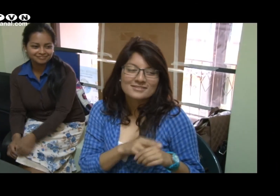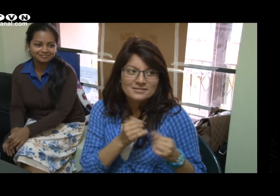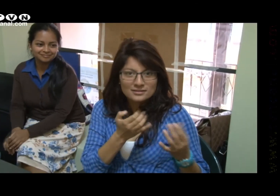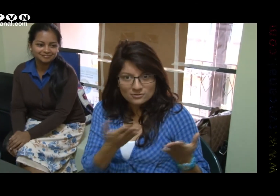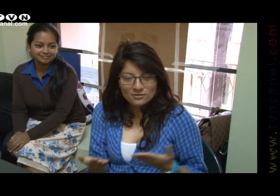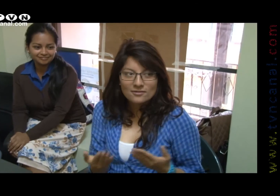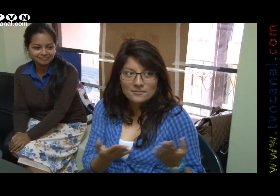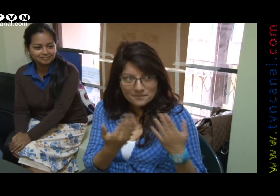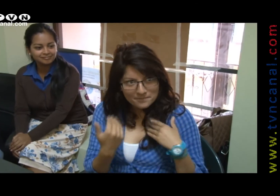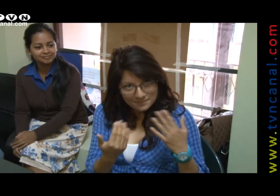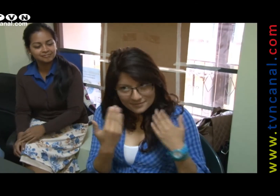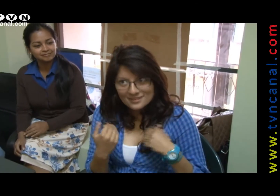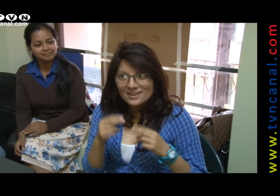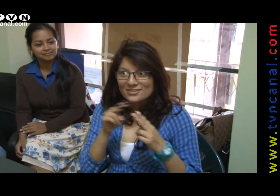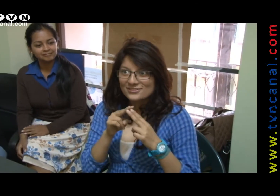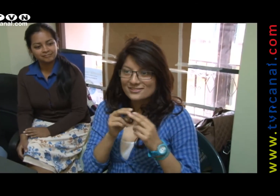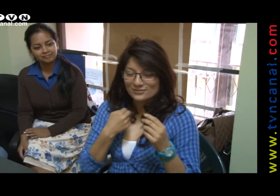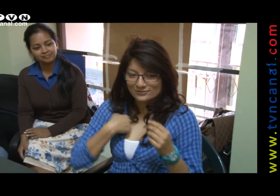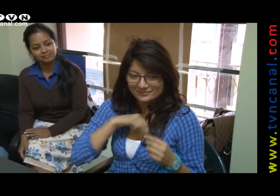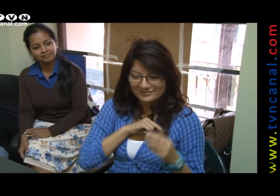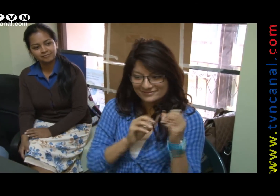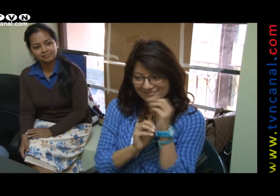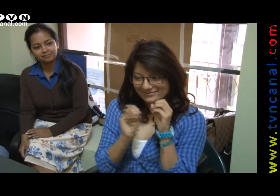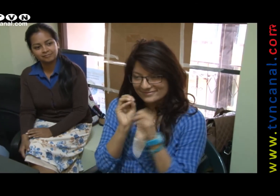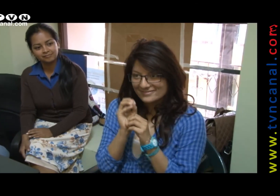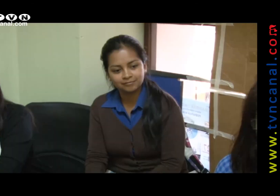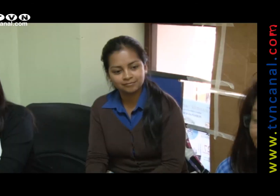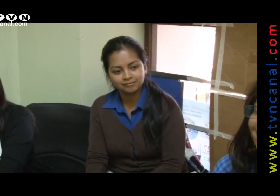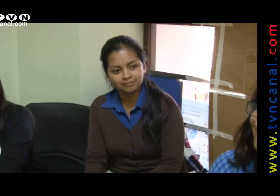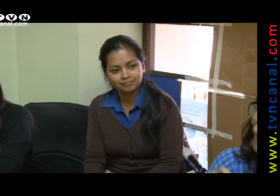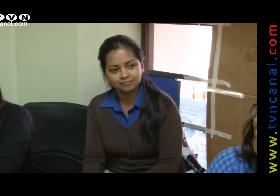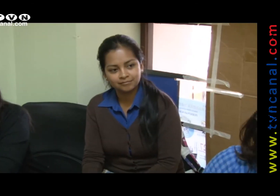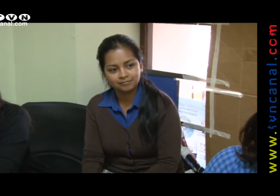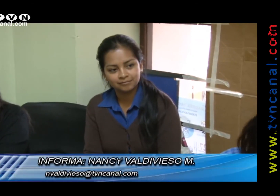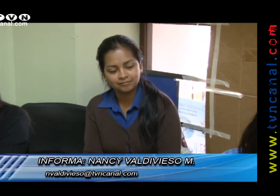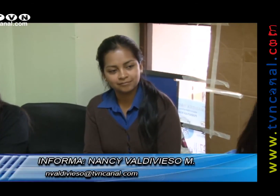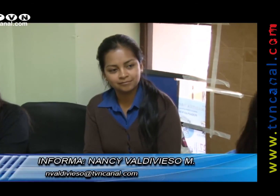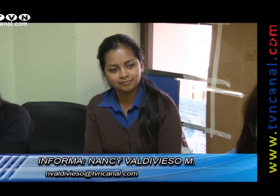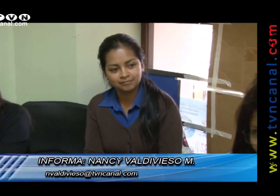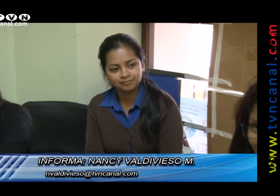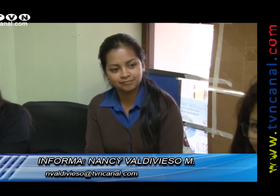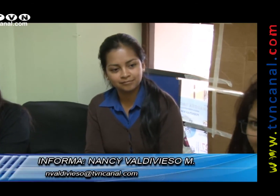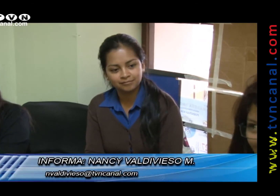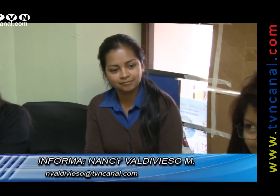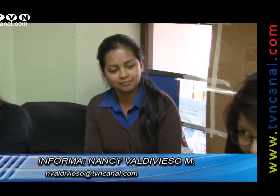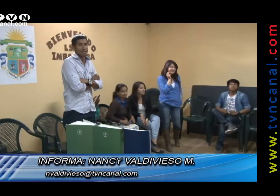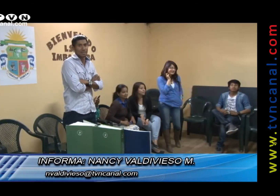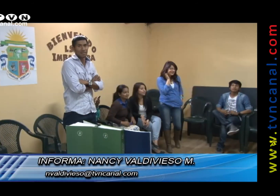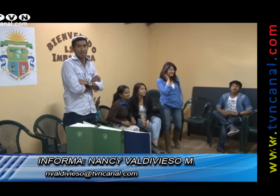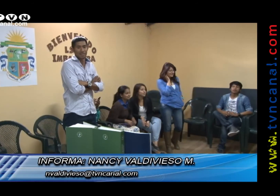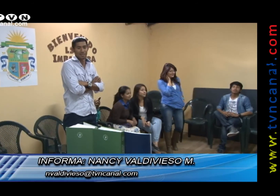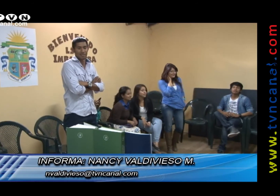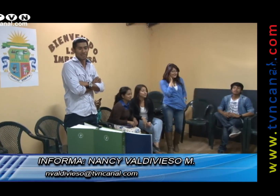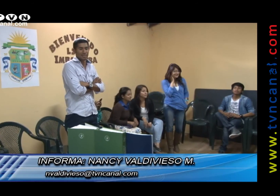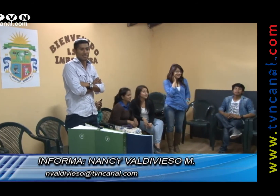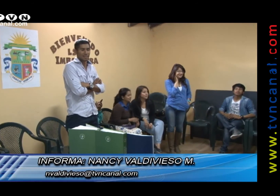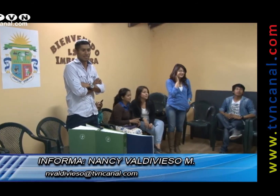se pueden inscribir en la sede de la asociación ubicada en las calles Sucre entre Grijalva y Borrero. Con cámaras de Diego Martínez, Nancy